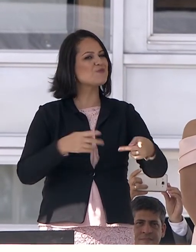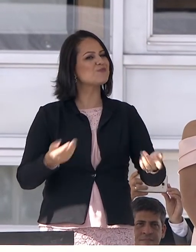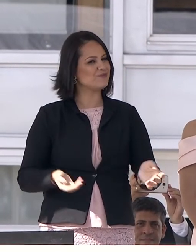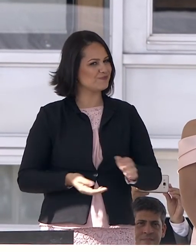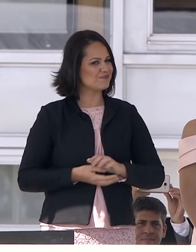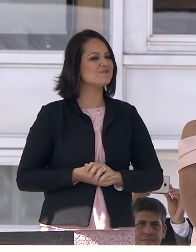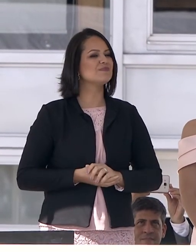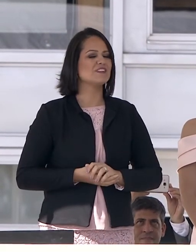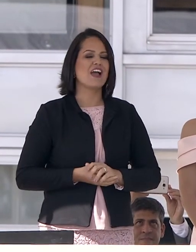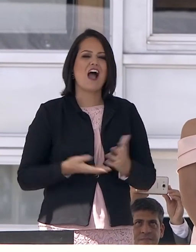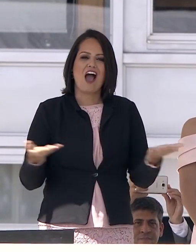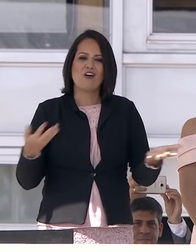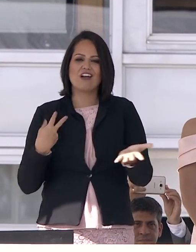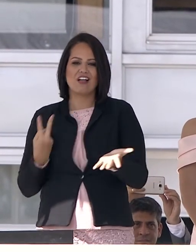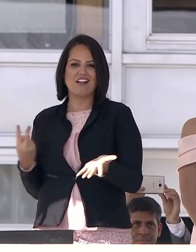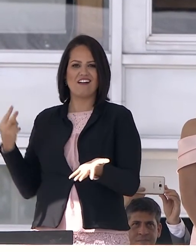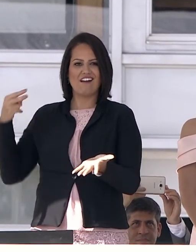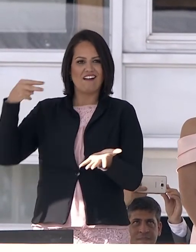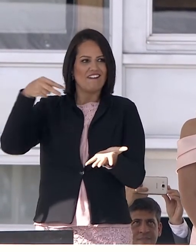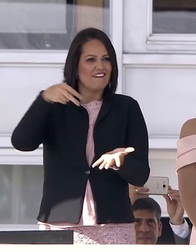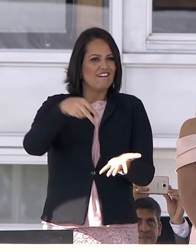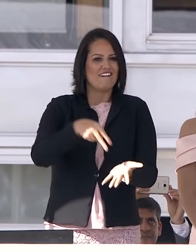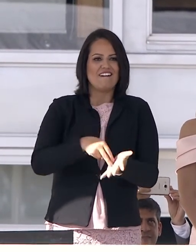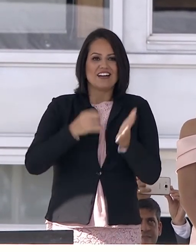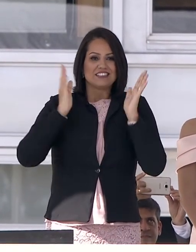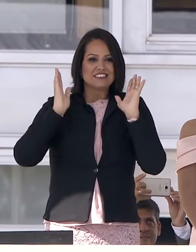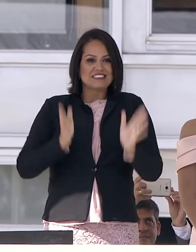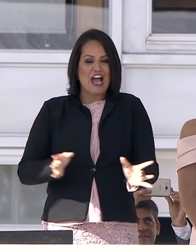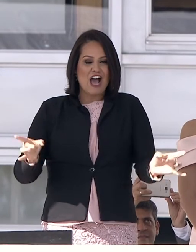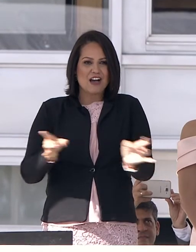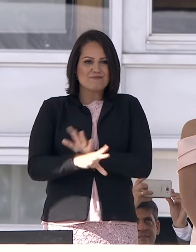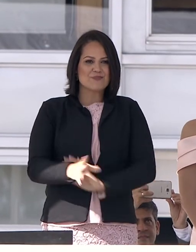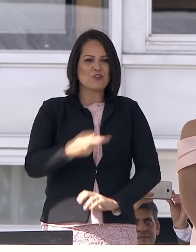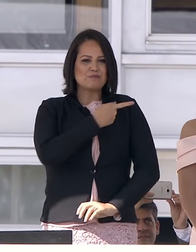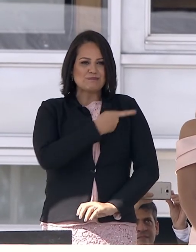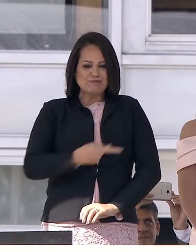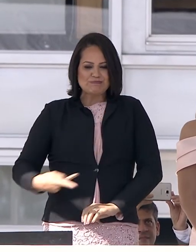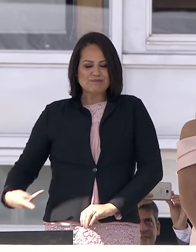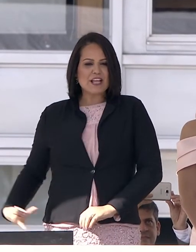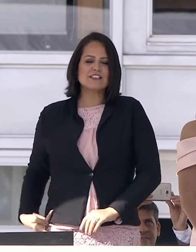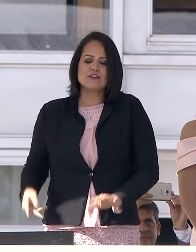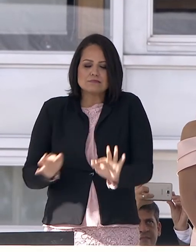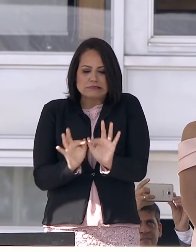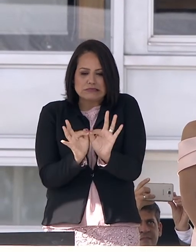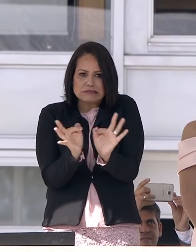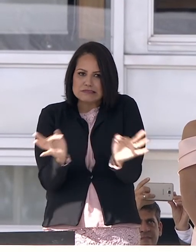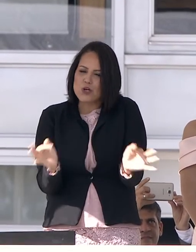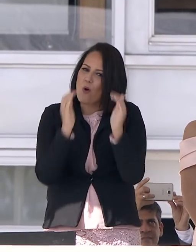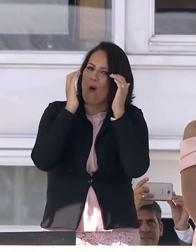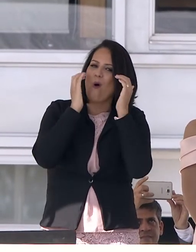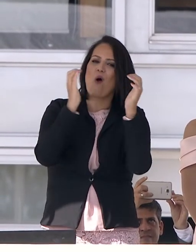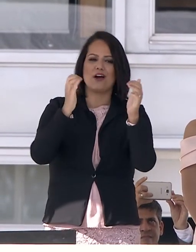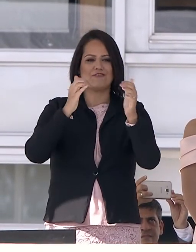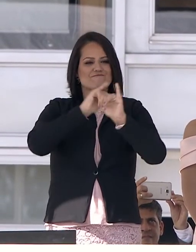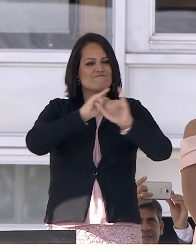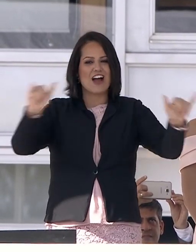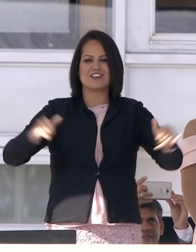É com humildade e honra que me dirijo a todos vocês como presidente do Brasil.